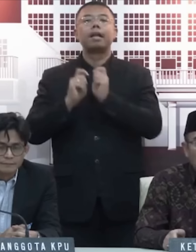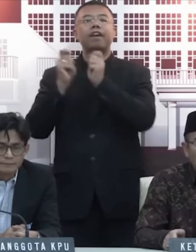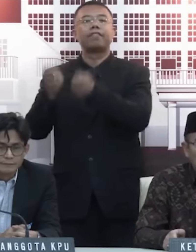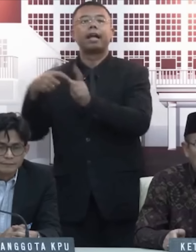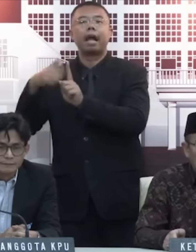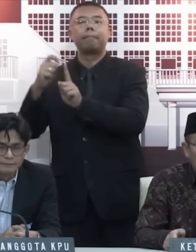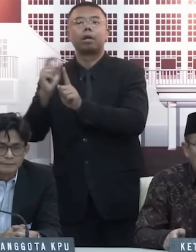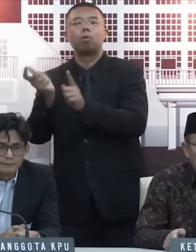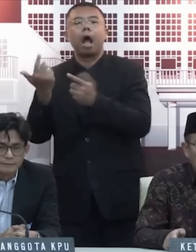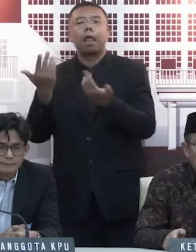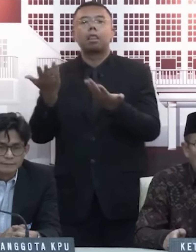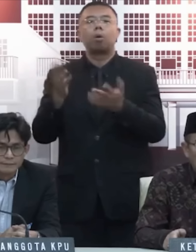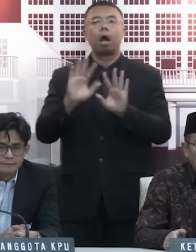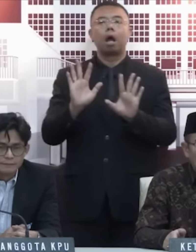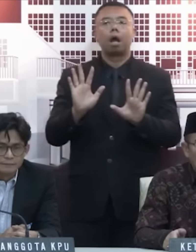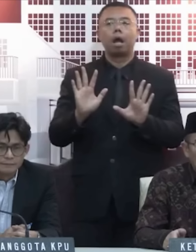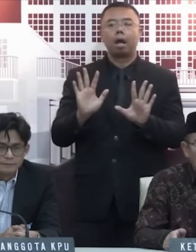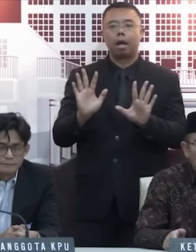di KPU apa tidak?